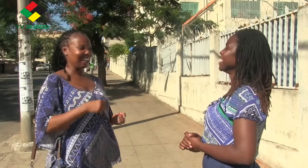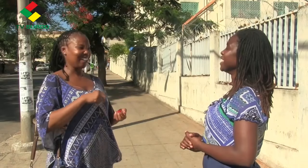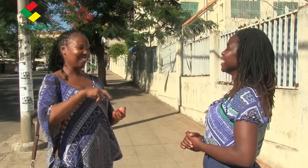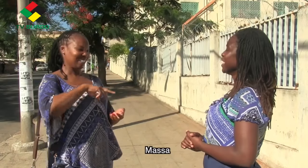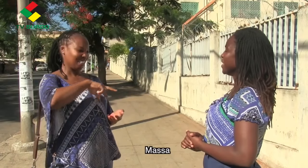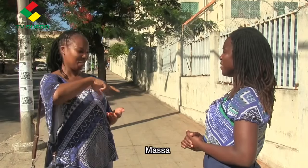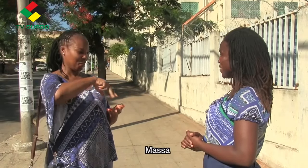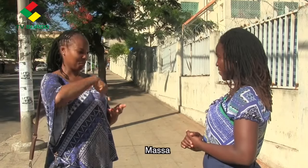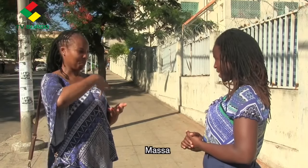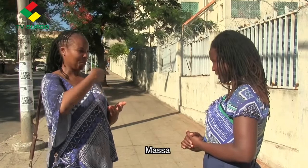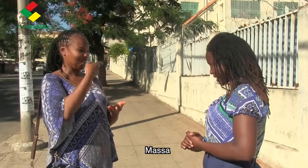Aça.